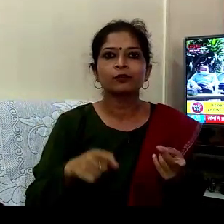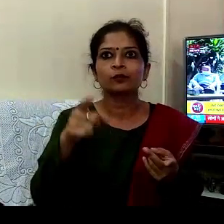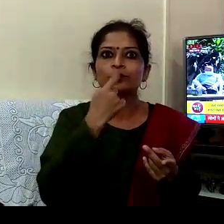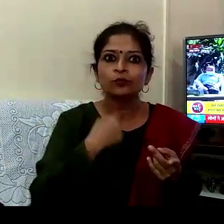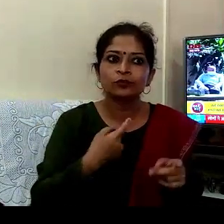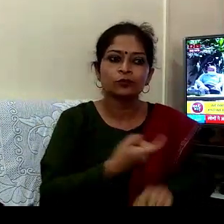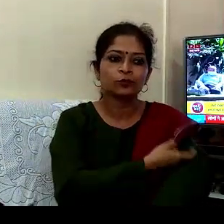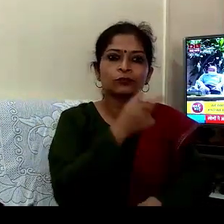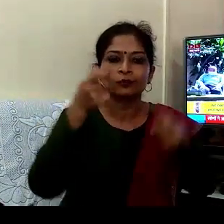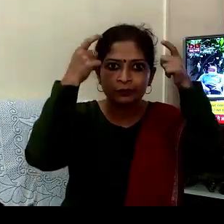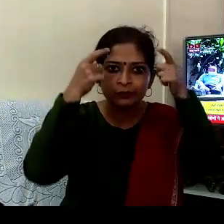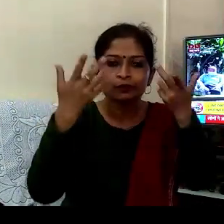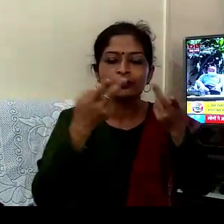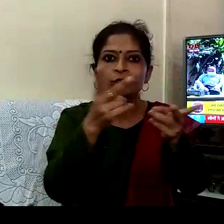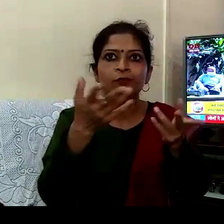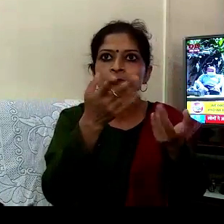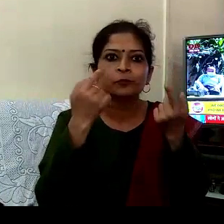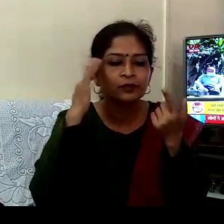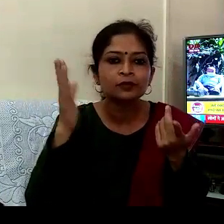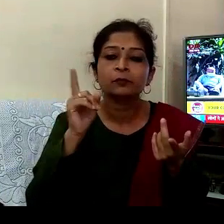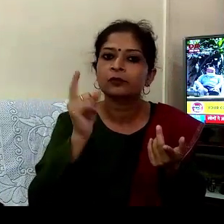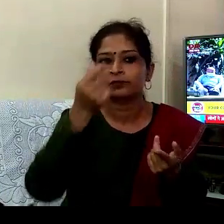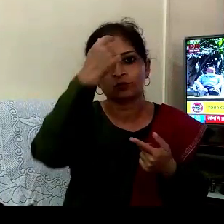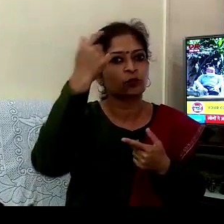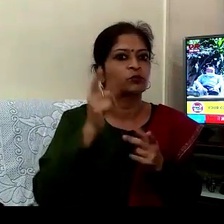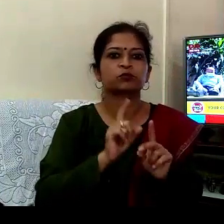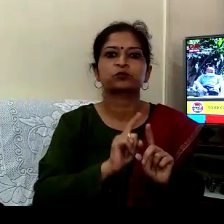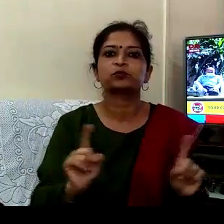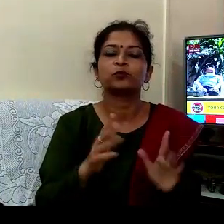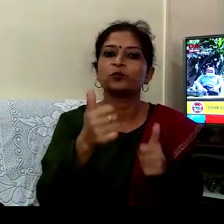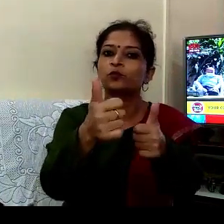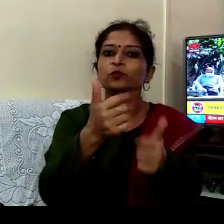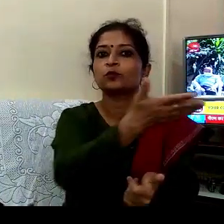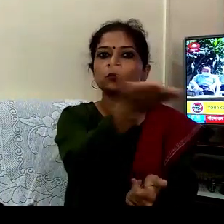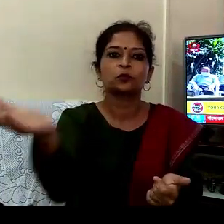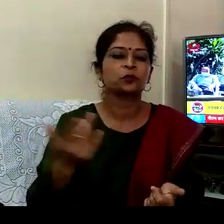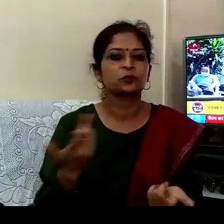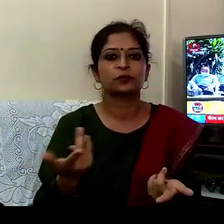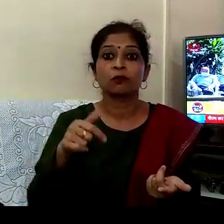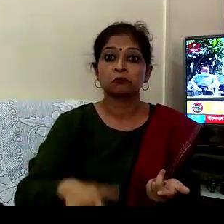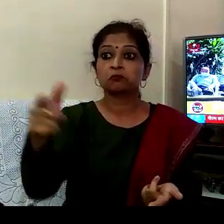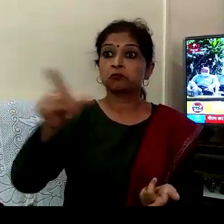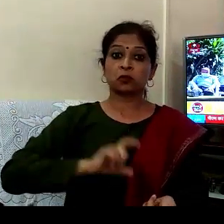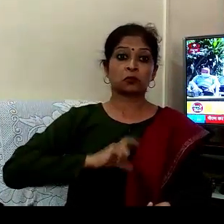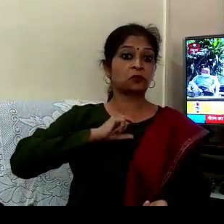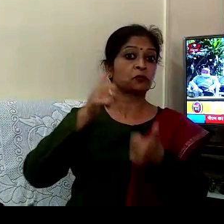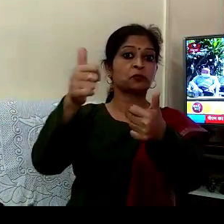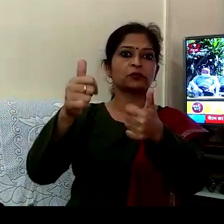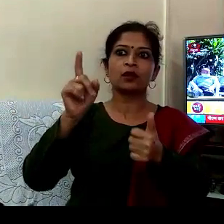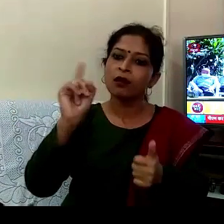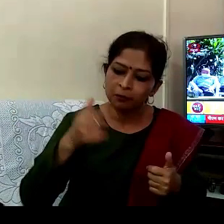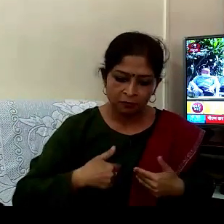کسی طرح بھی ایک پرسینٹ بھی پرابلم نہیں آئی آپ کا آت مجبوط دیکھتا ہے جی سر آیا